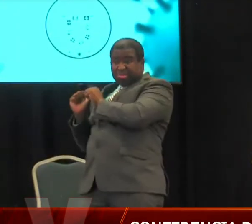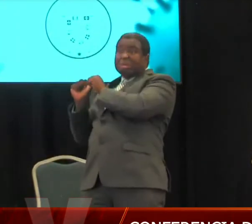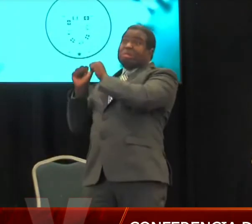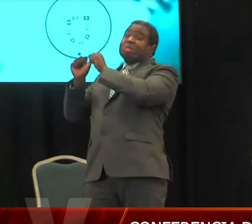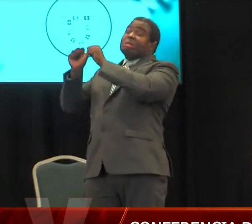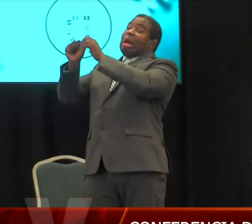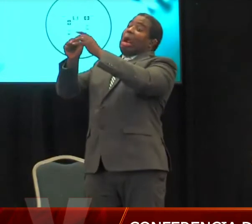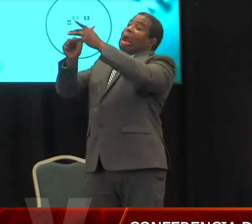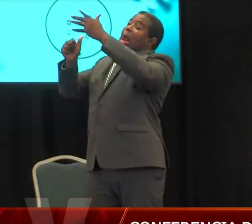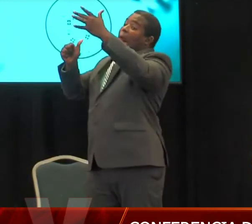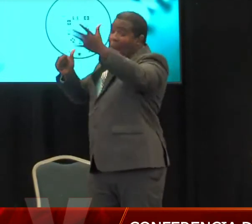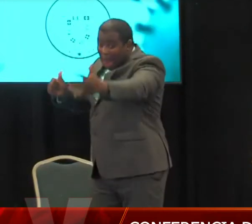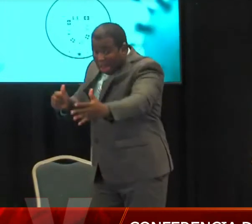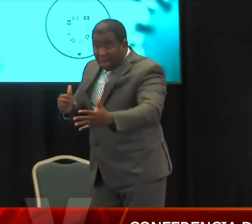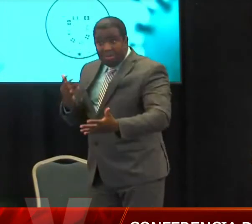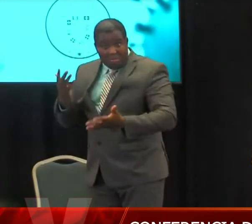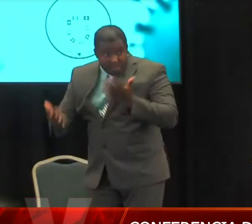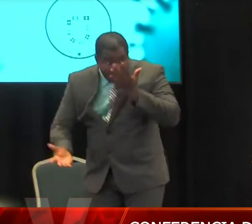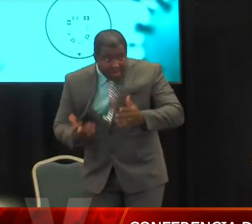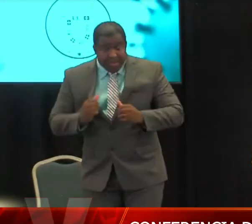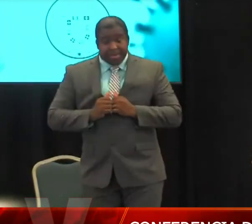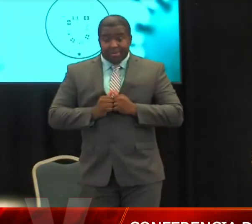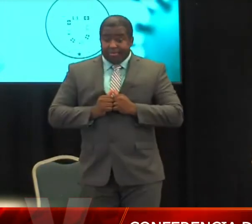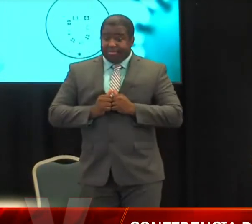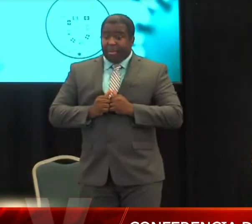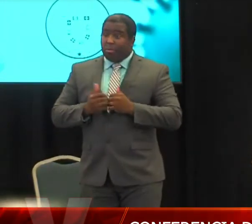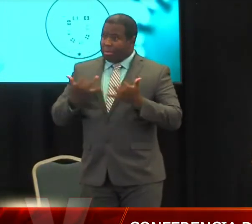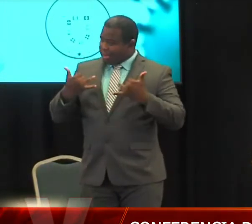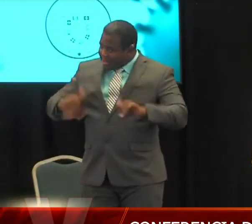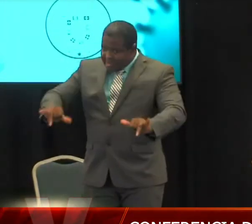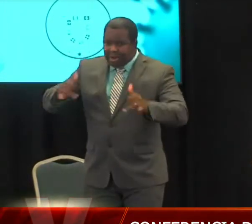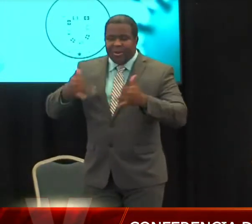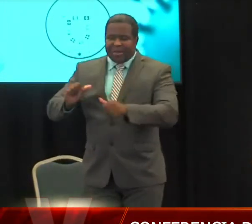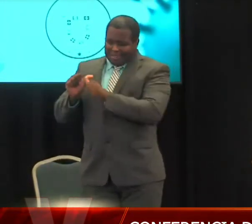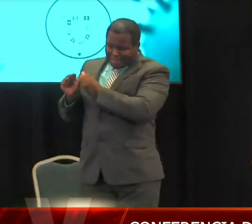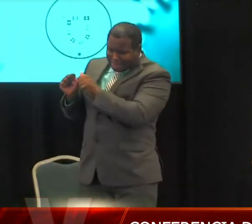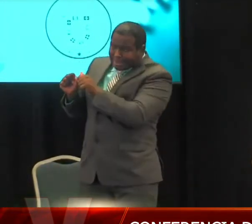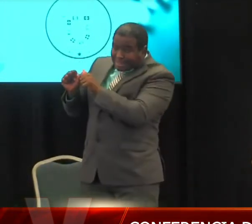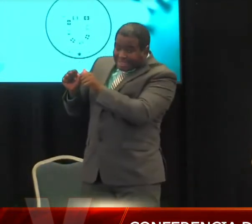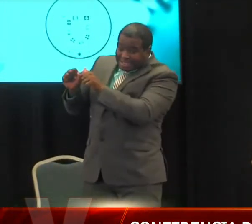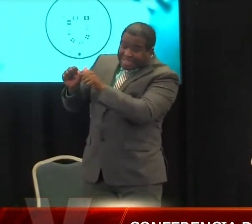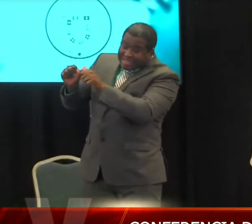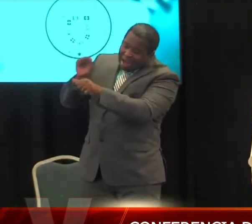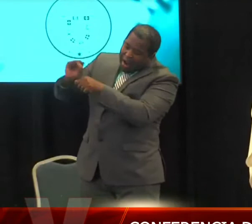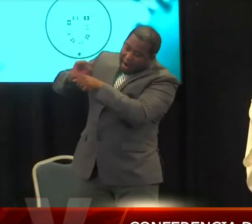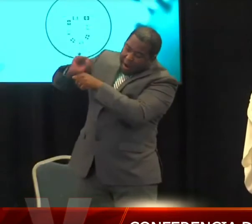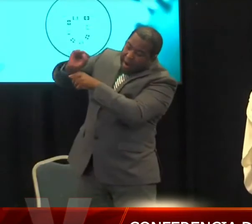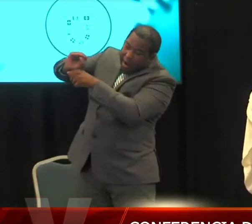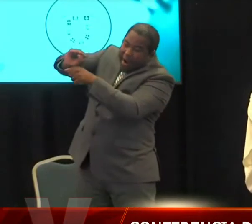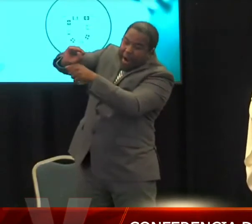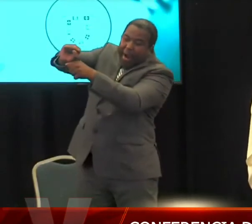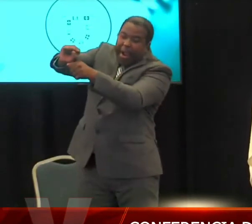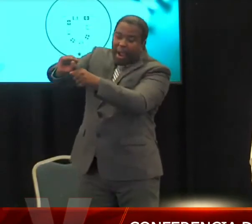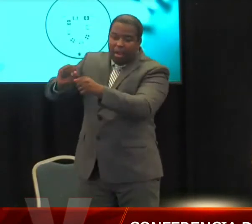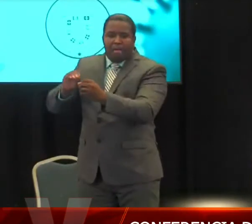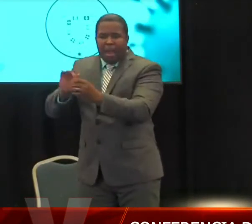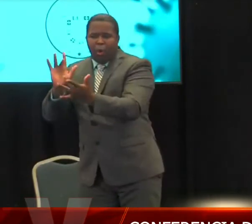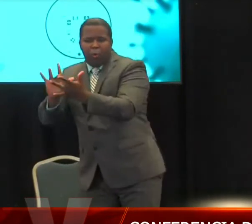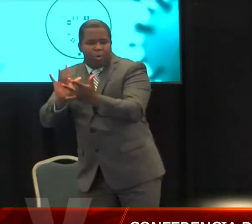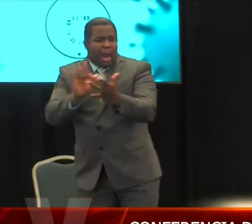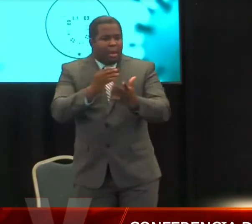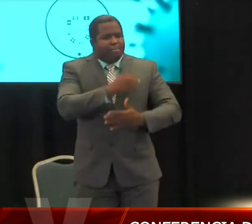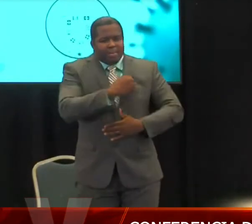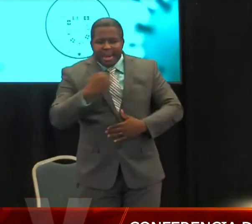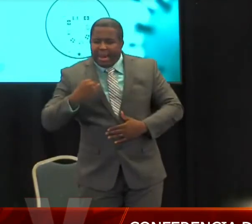Departamento de Salud para garantizar acceso a los municipios, primero obtener datos, procesarlas, traducirlas en información,